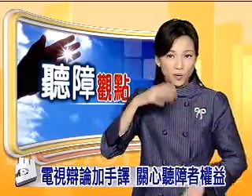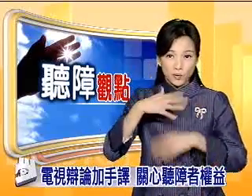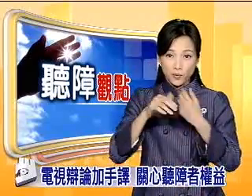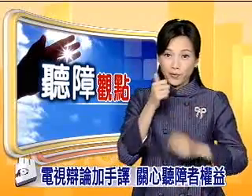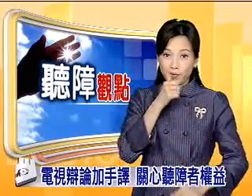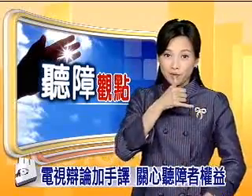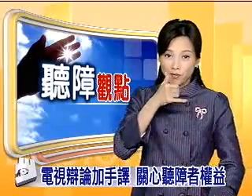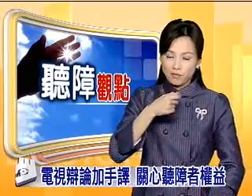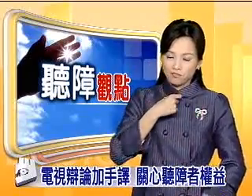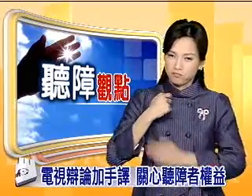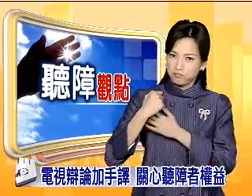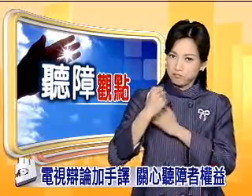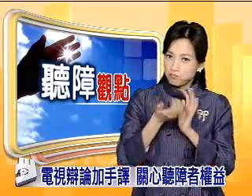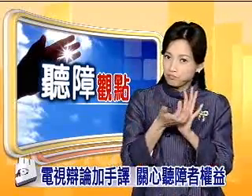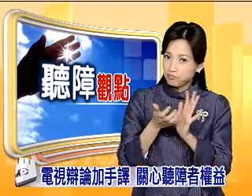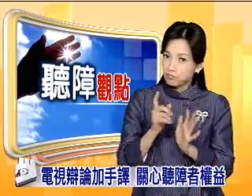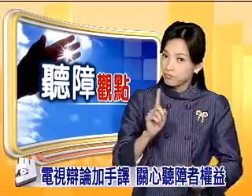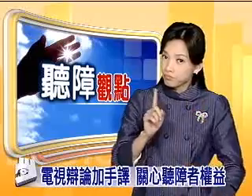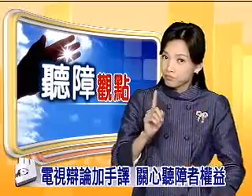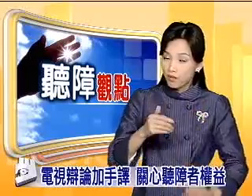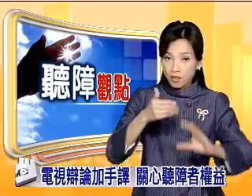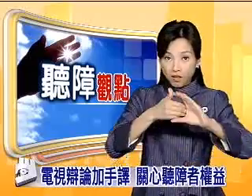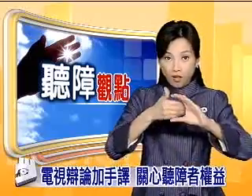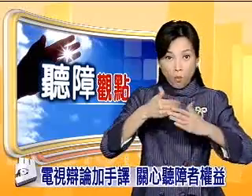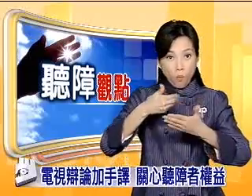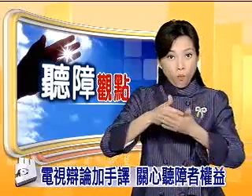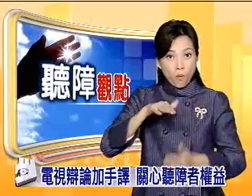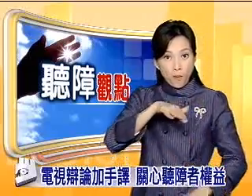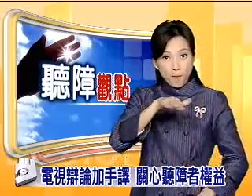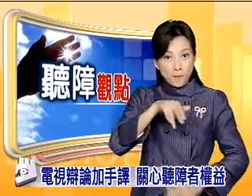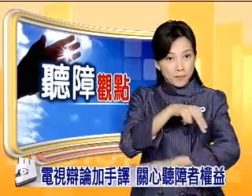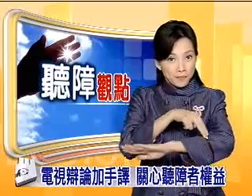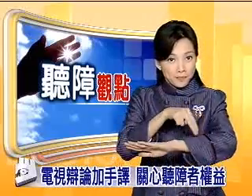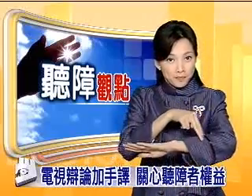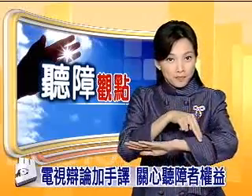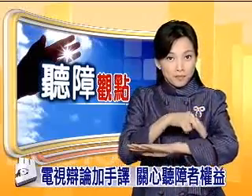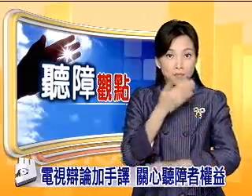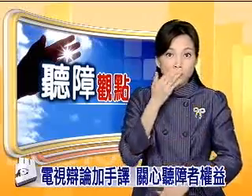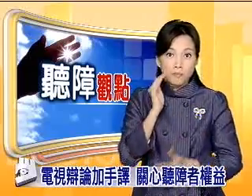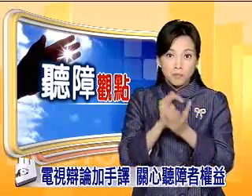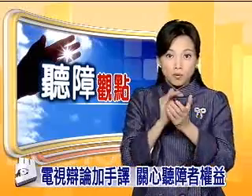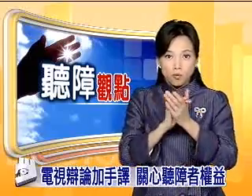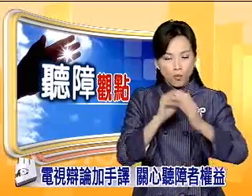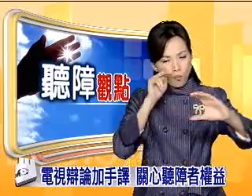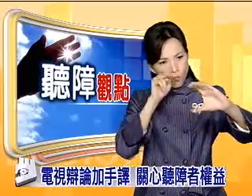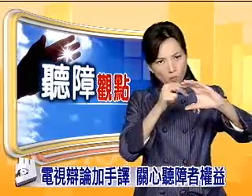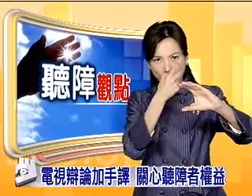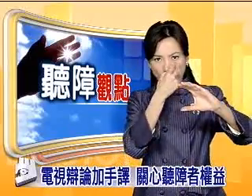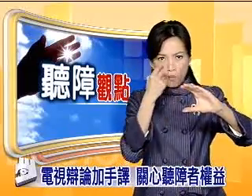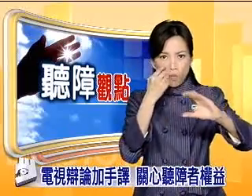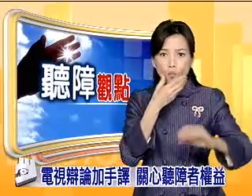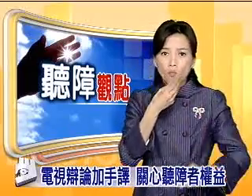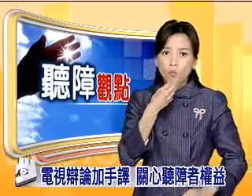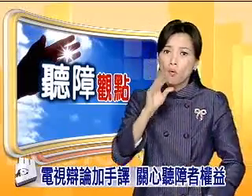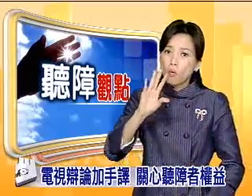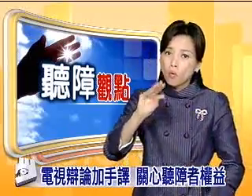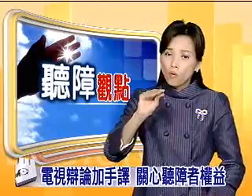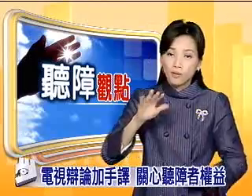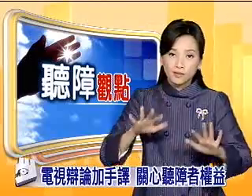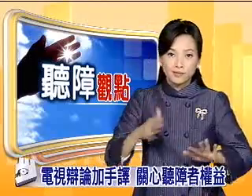目手语翻译员需要做哪一些功课呢电视台的画面设计对于听障朋友是不是友善呢今天的